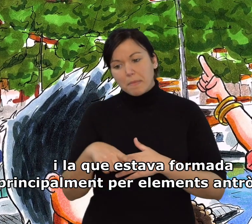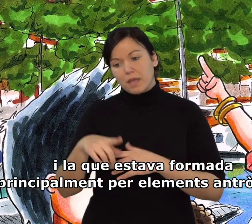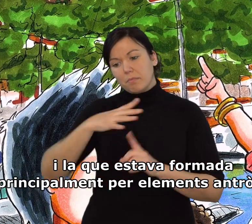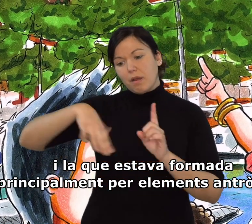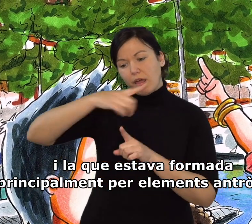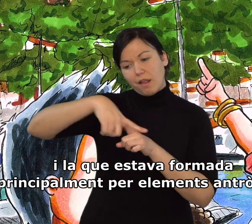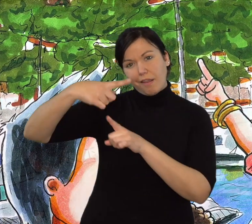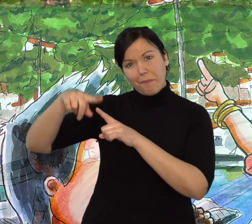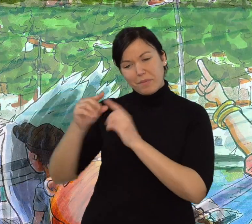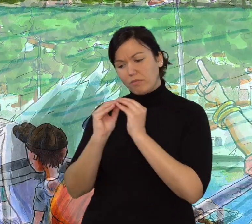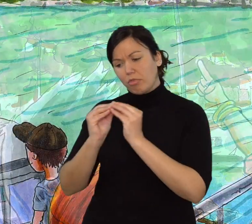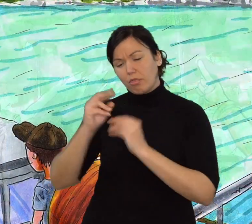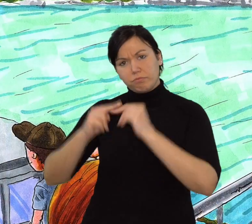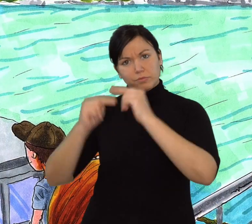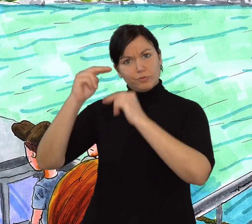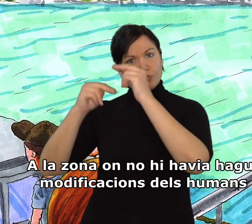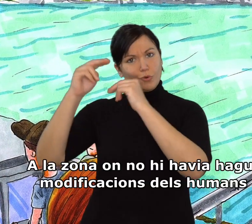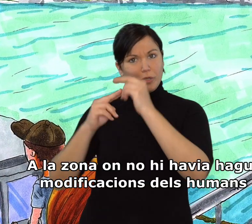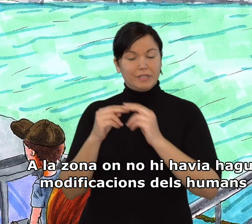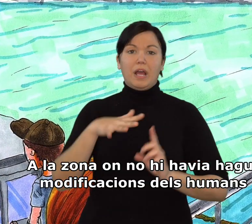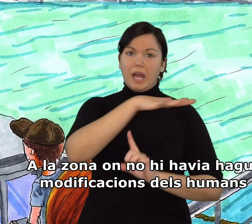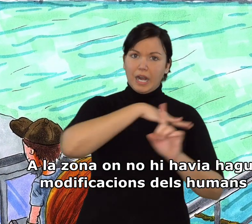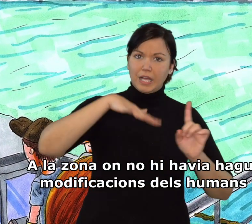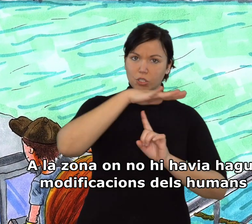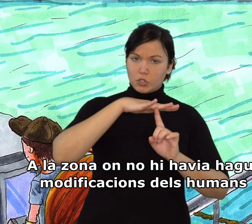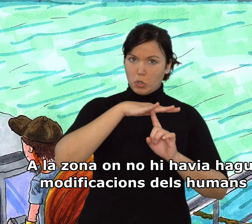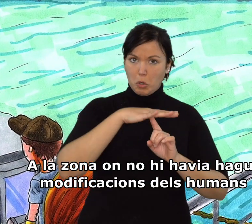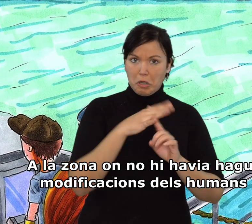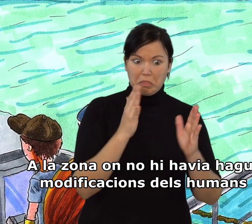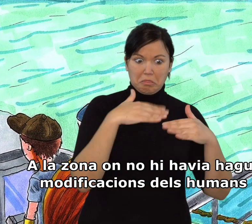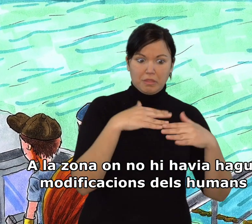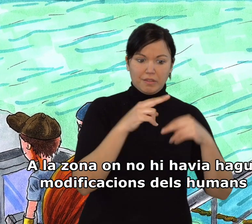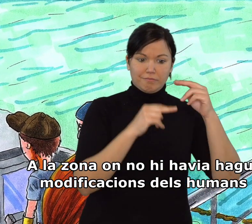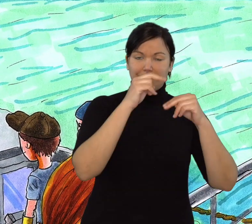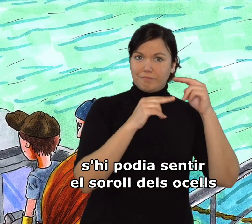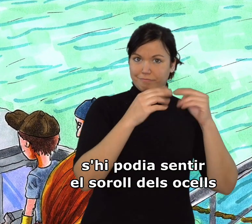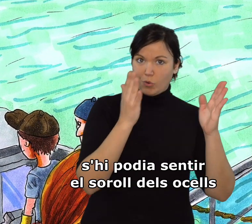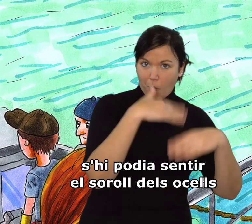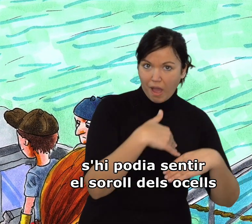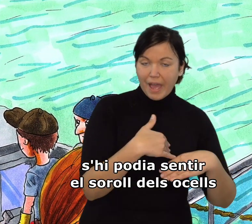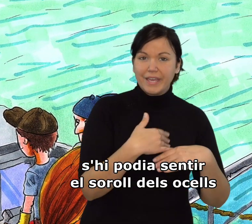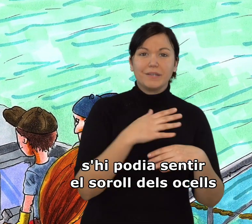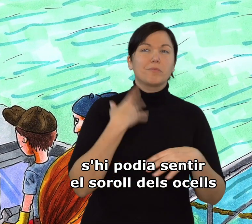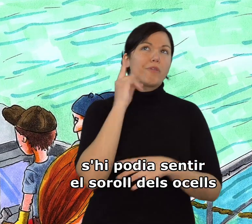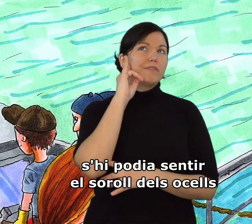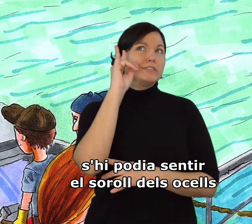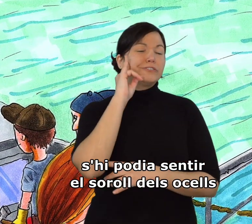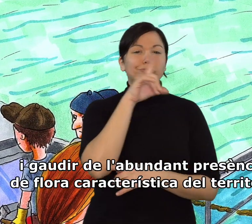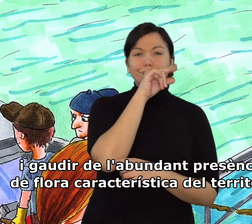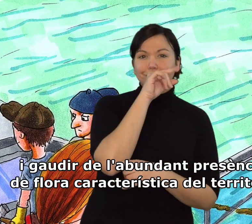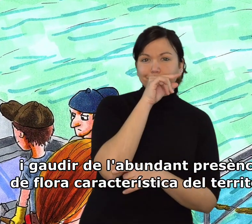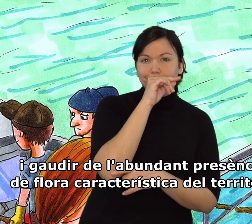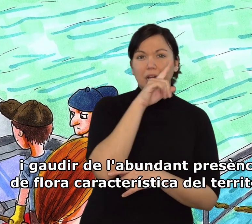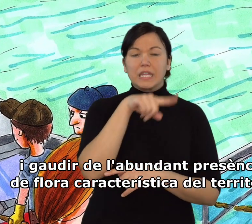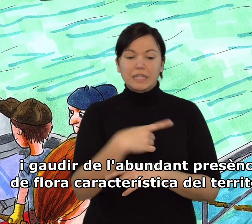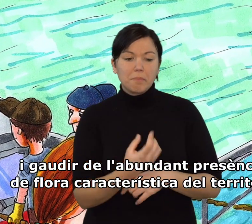per elements antròpics. A la zona no hi havia hagut modificacions dels humans si podia sentir el soroll dels ocells